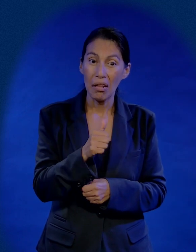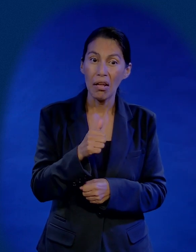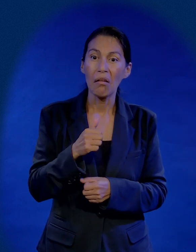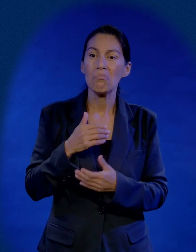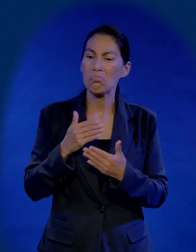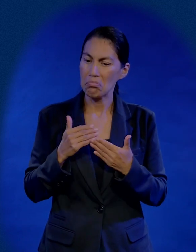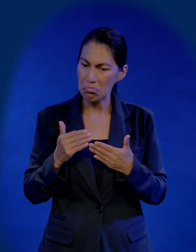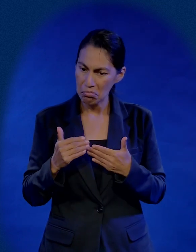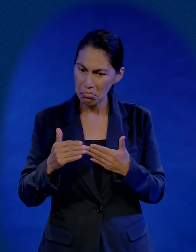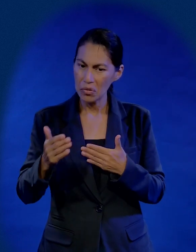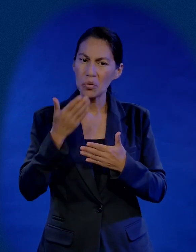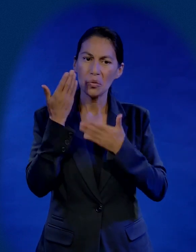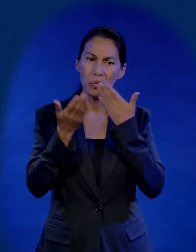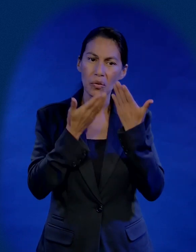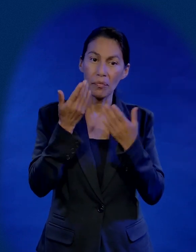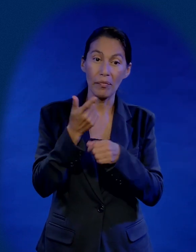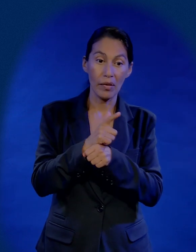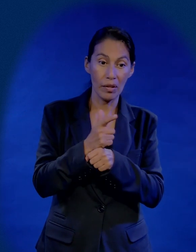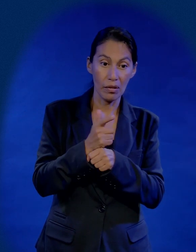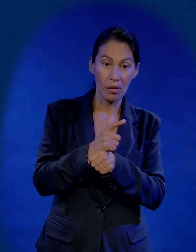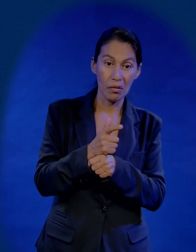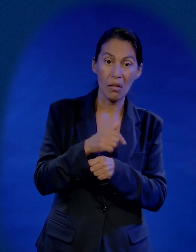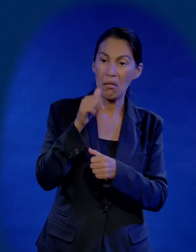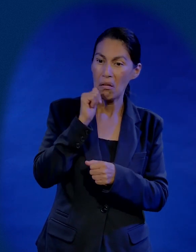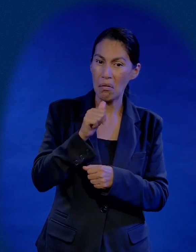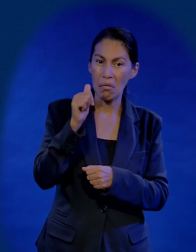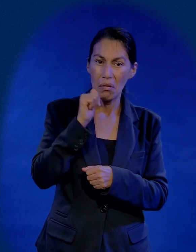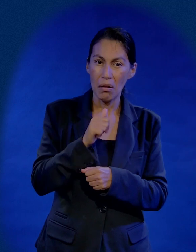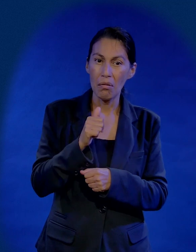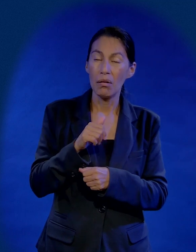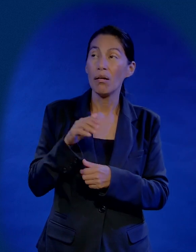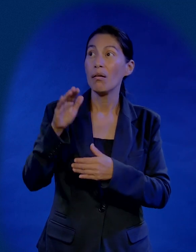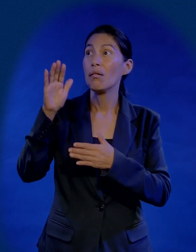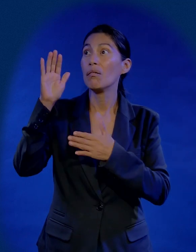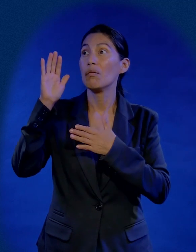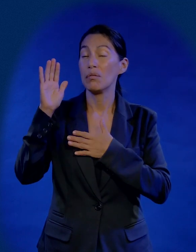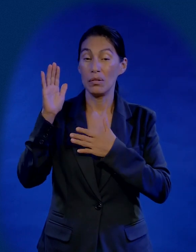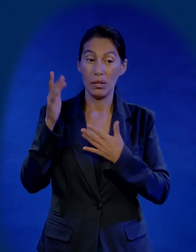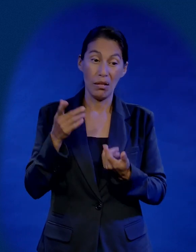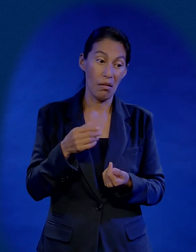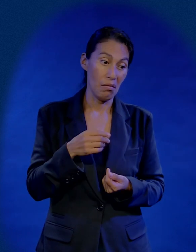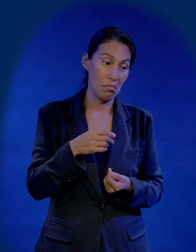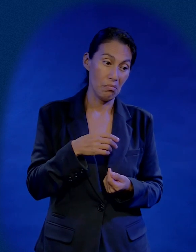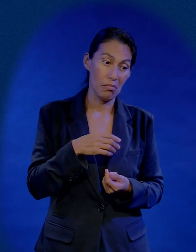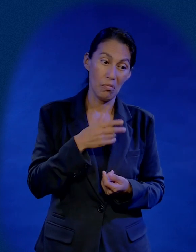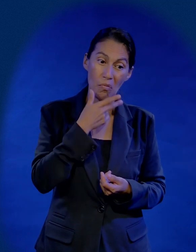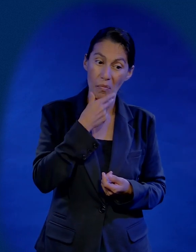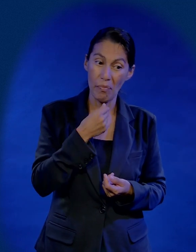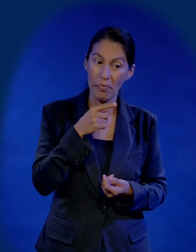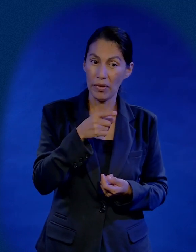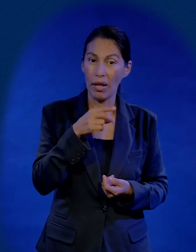me detuve y los cuatro años de licenciatura sin un solo centavo y con puras promesas al Señor Randeles